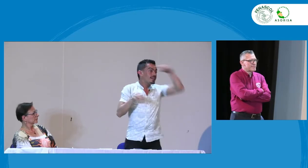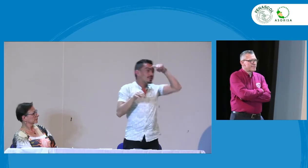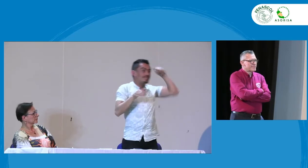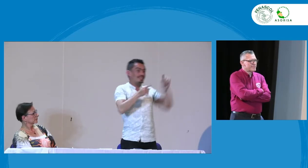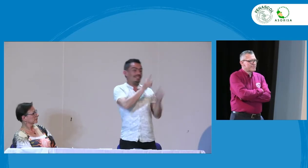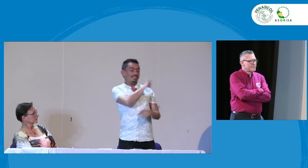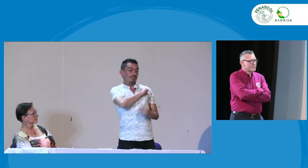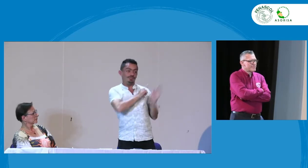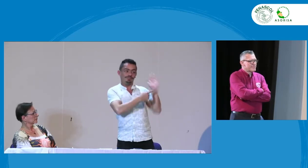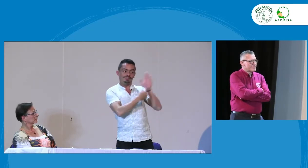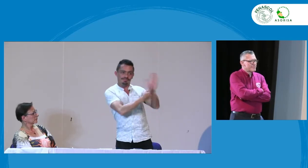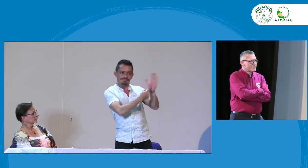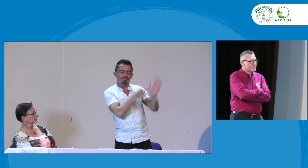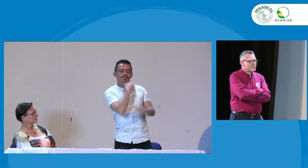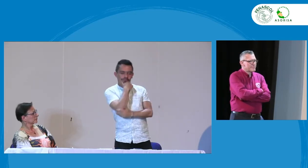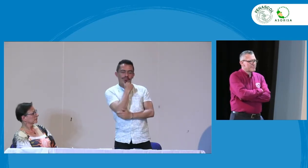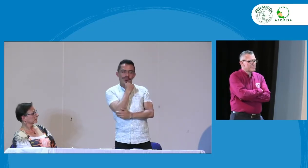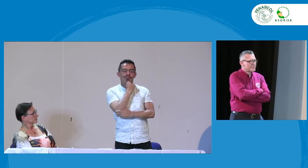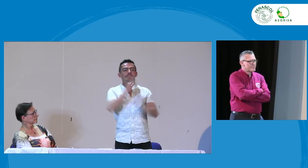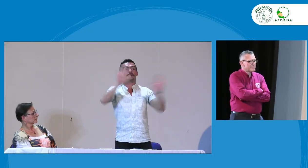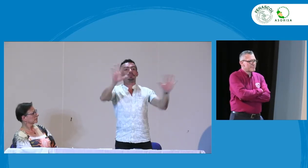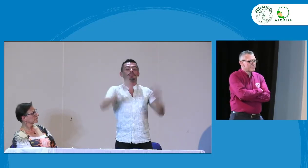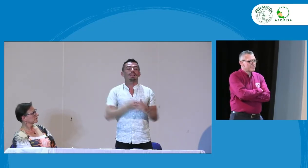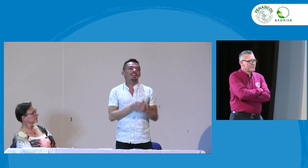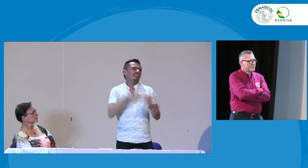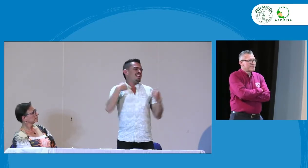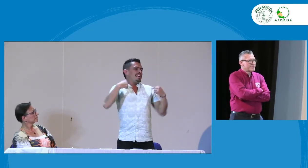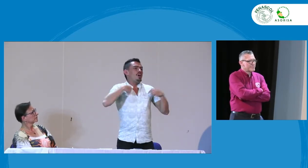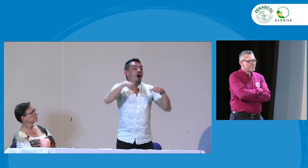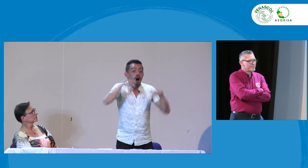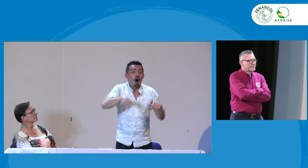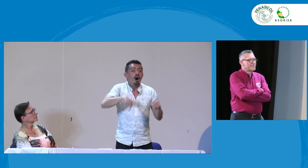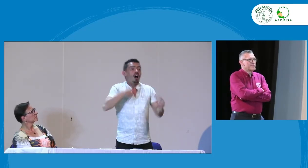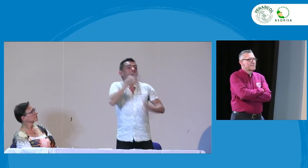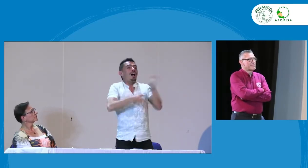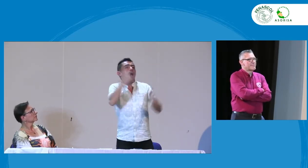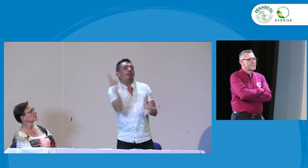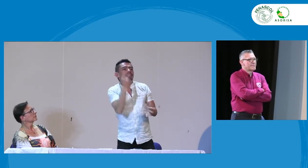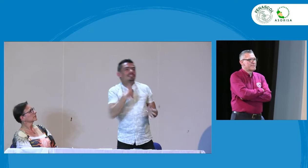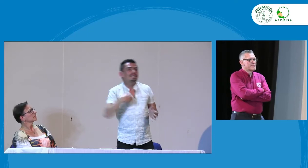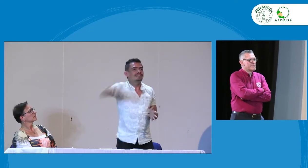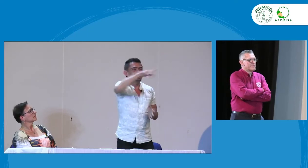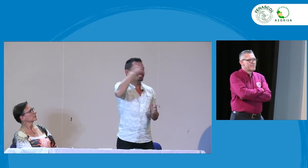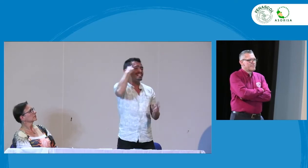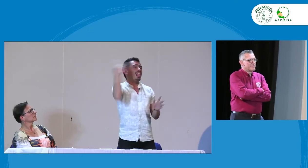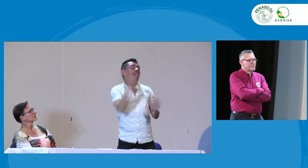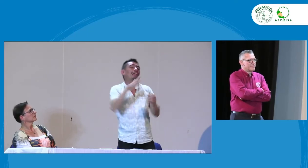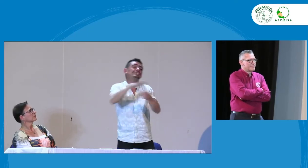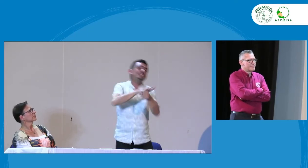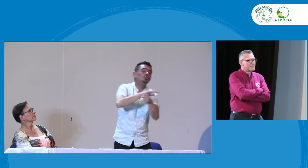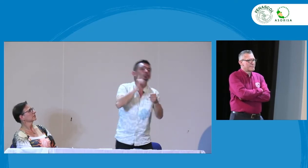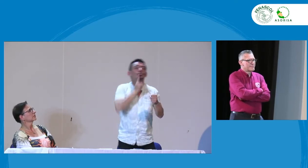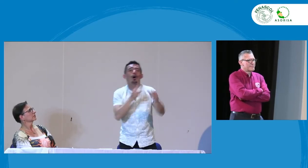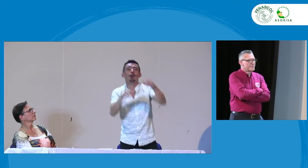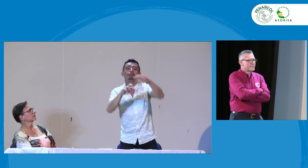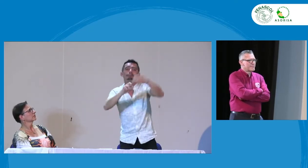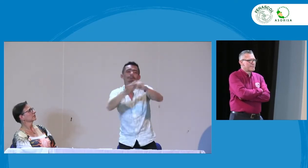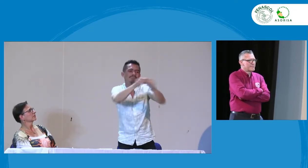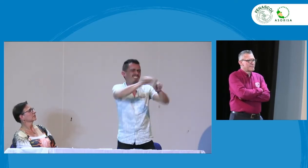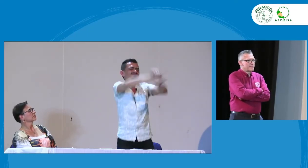de la Universidad de Galaudet lo que habló Giovanni Melendres desde el INSOR y también en este momento yo no espero